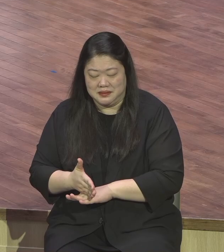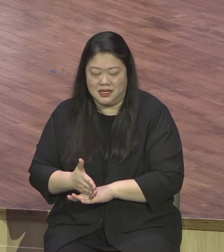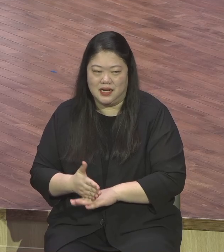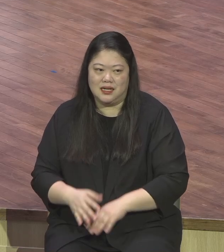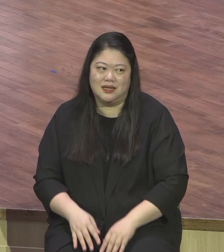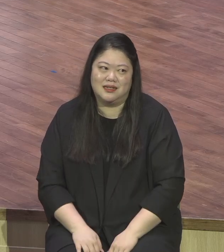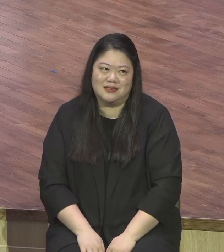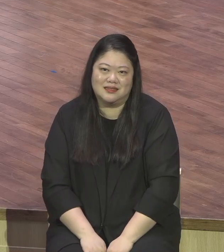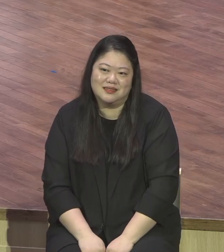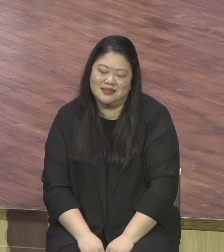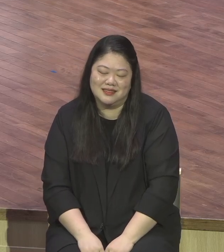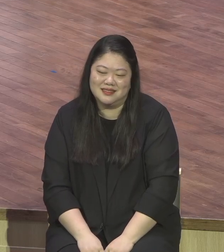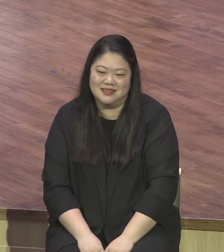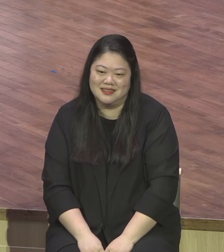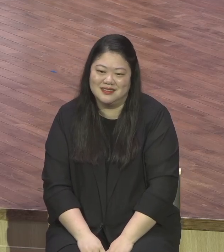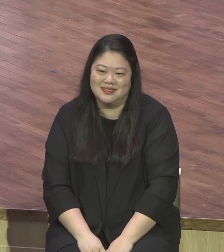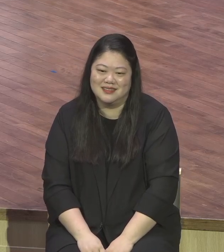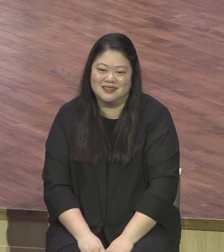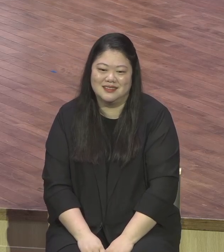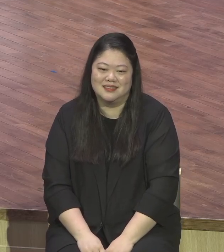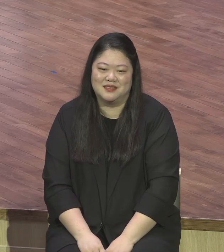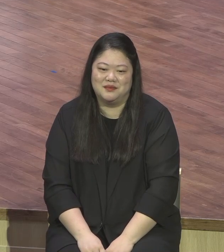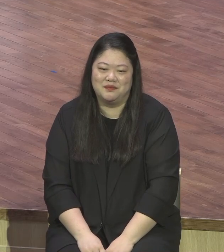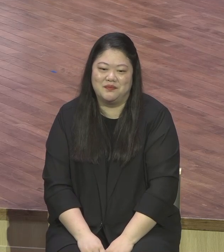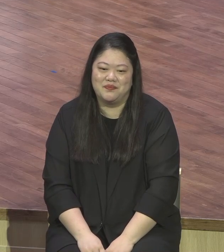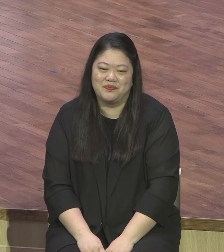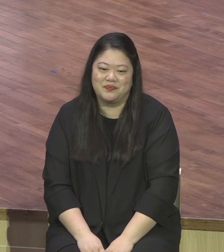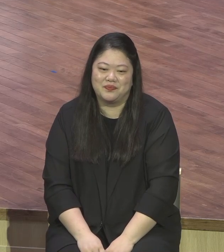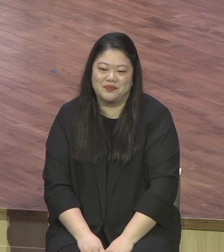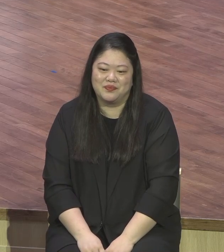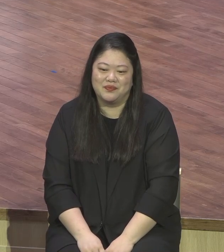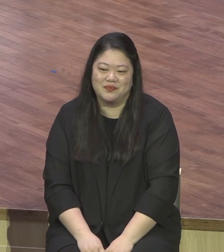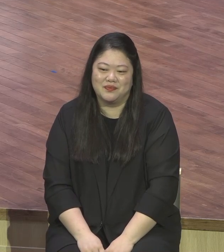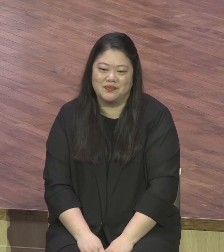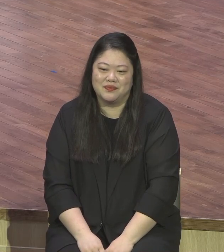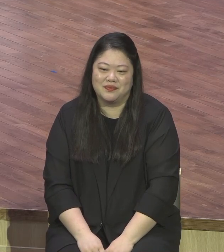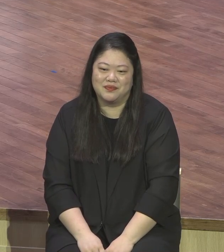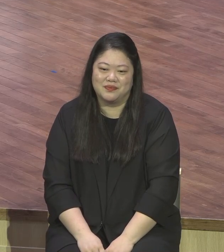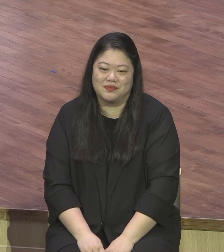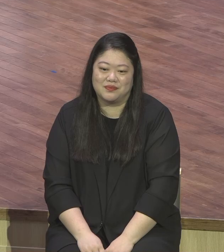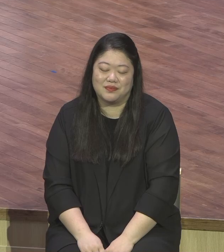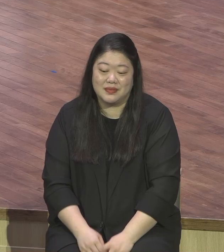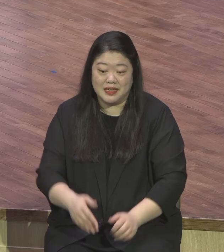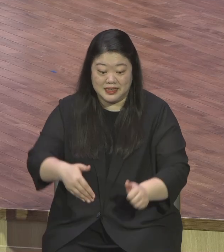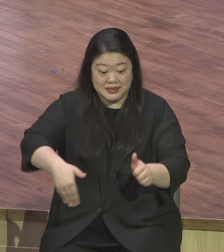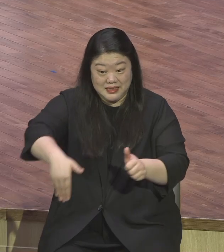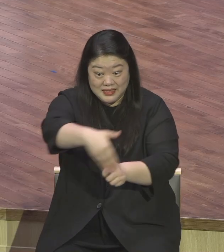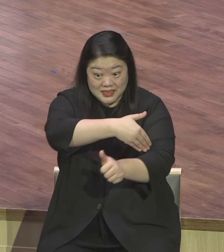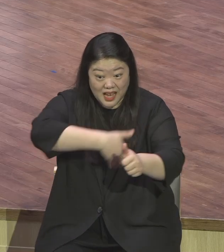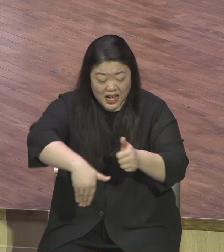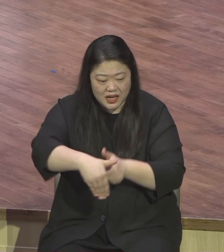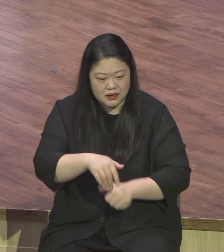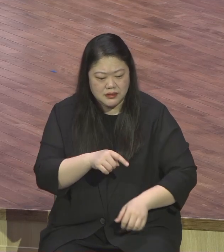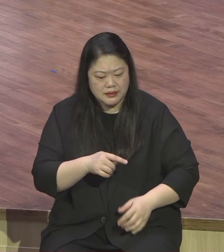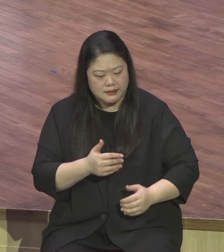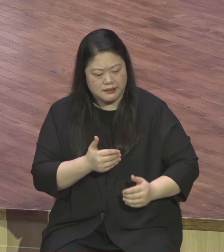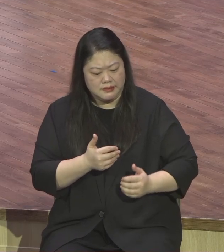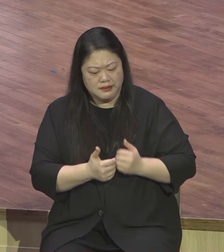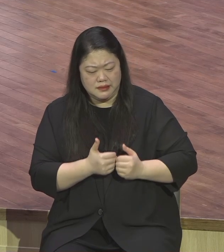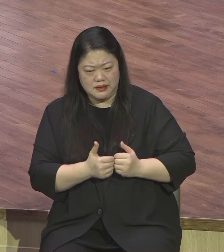영적으로 해석하는 순간에 감사로 편집하는 순간에 모든 상황 환경이